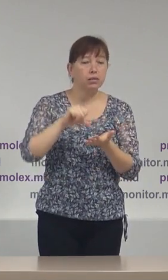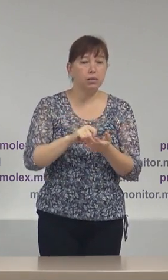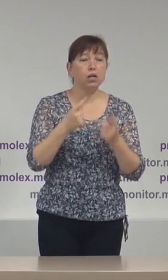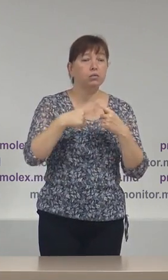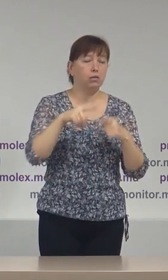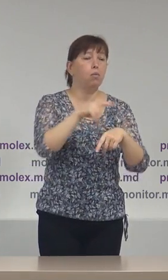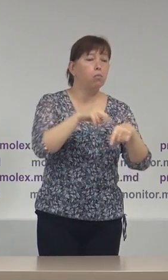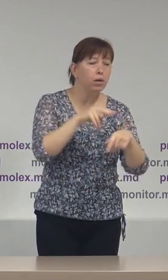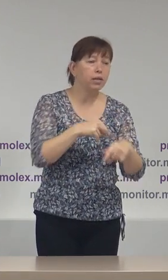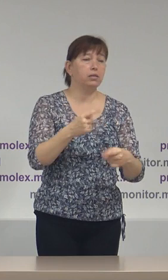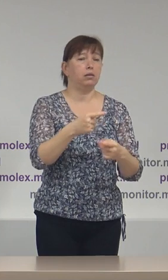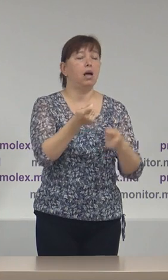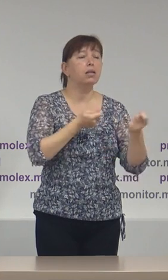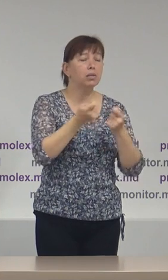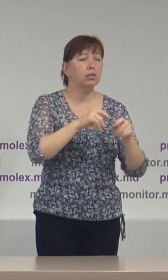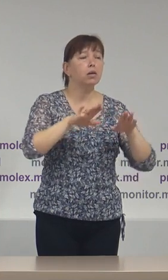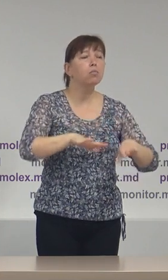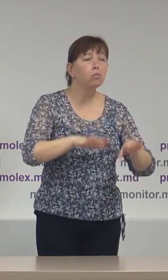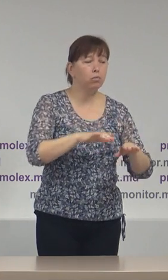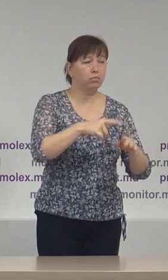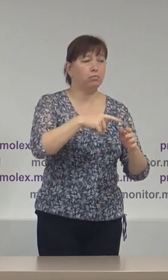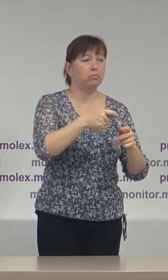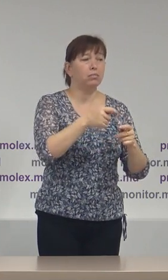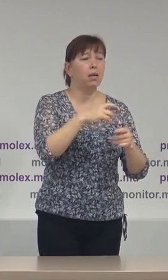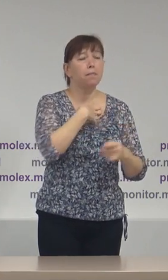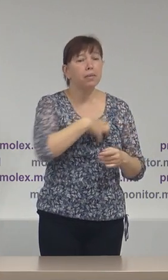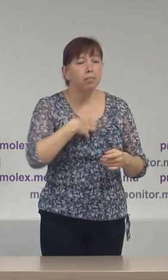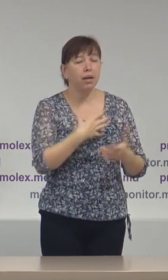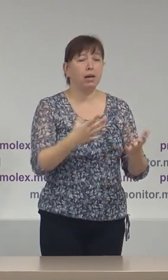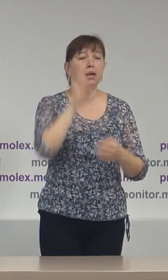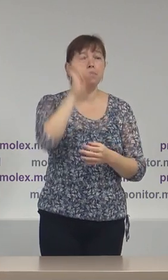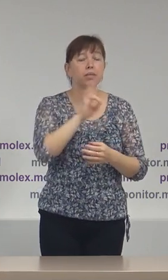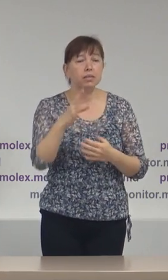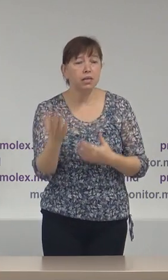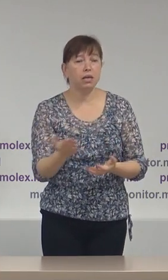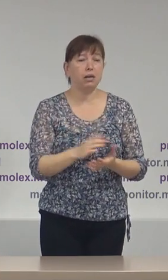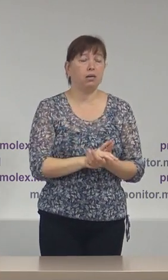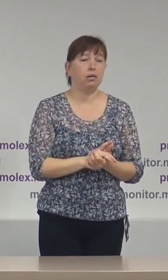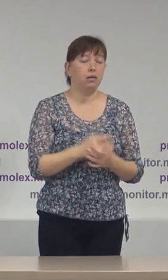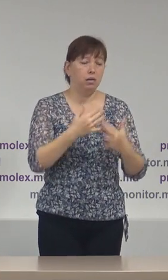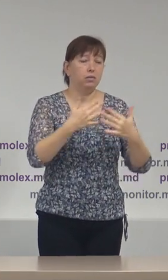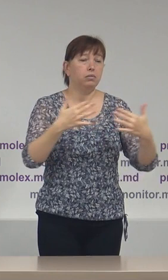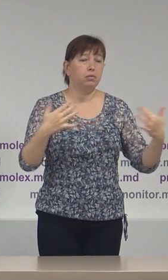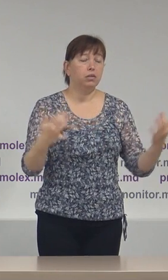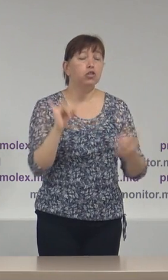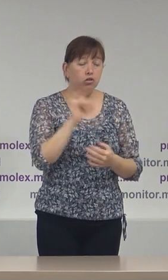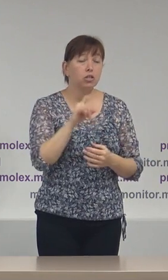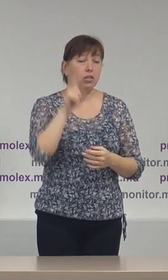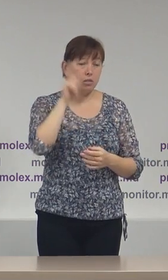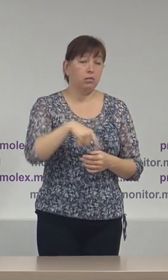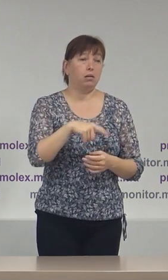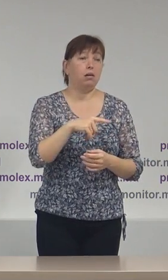organelor de drept administrației publice locale cultele religioase sau candidați concurenții electorali